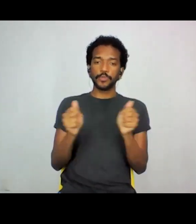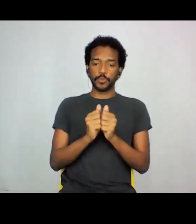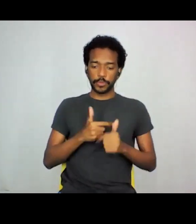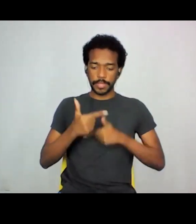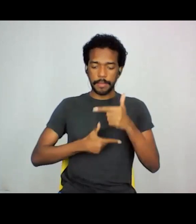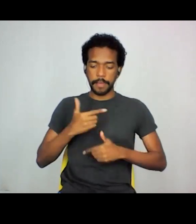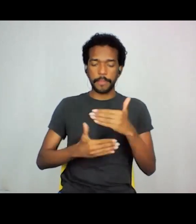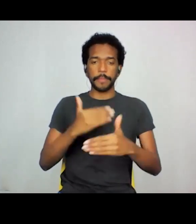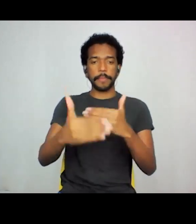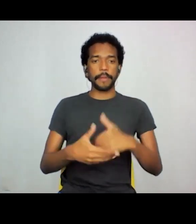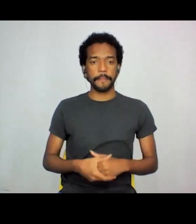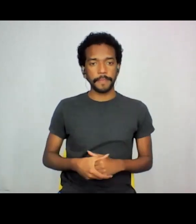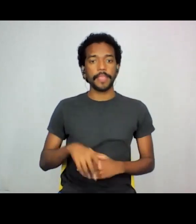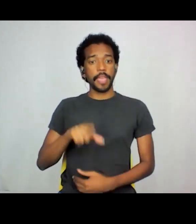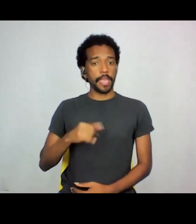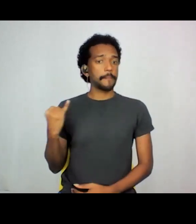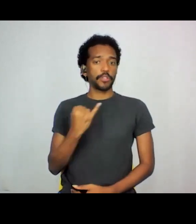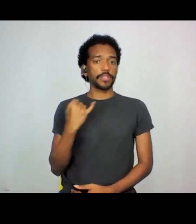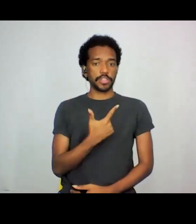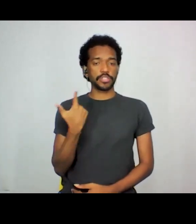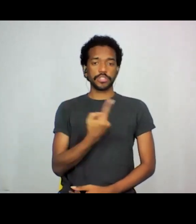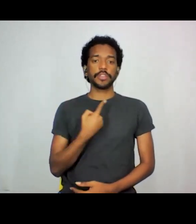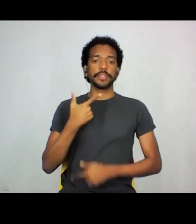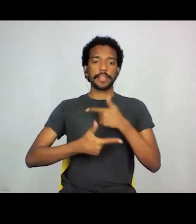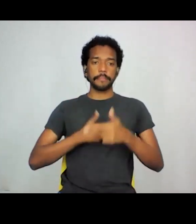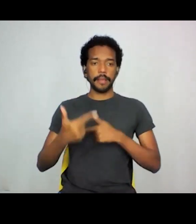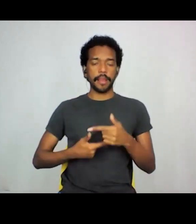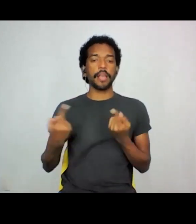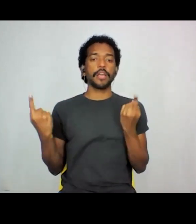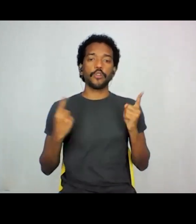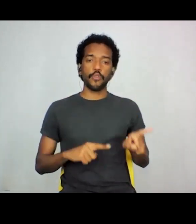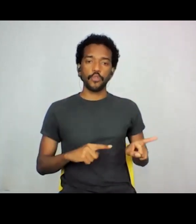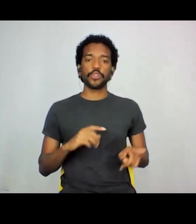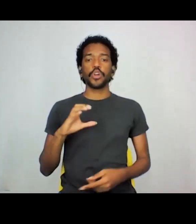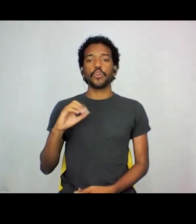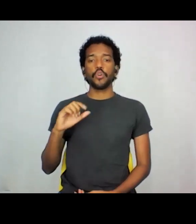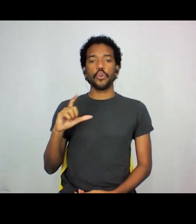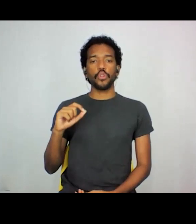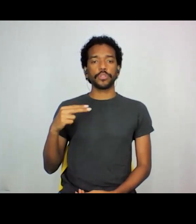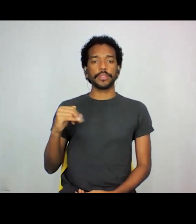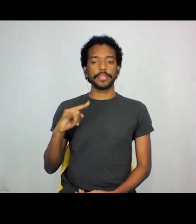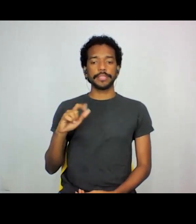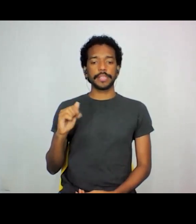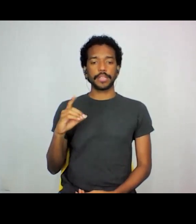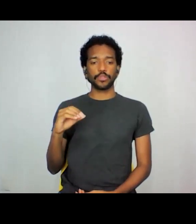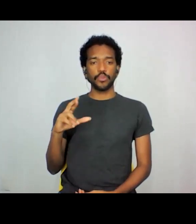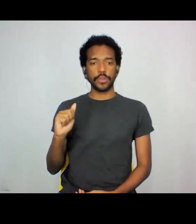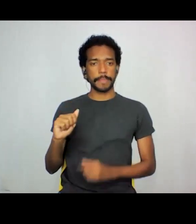É importante a gente atuar de forma contra-colonizadora mesmo e